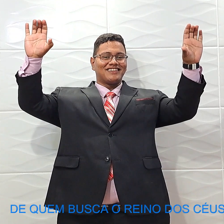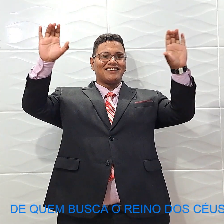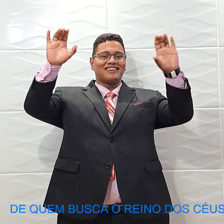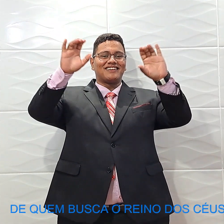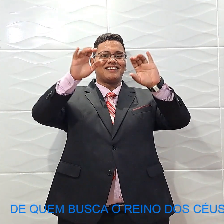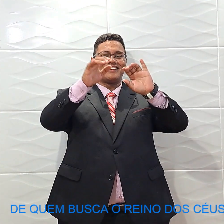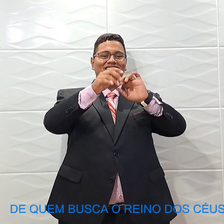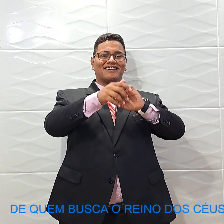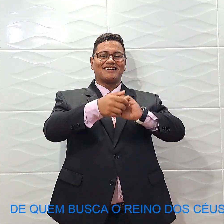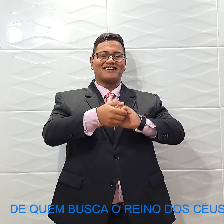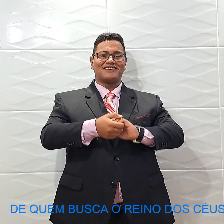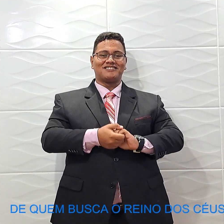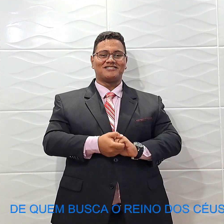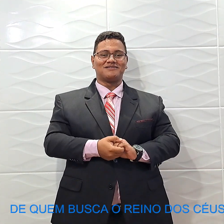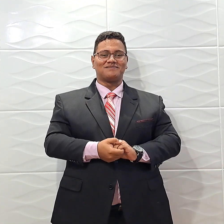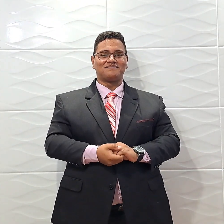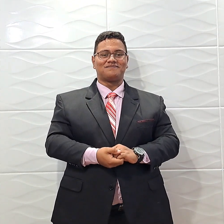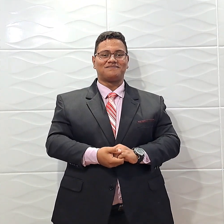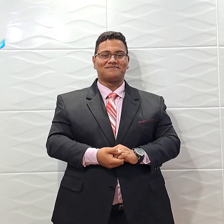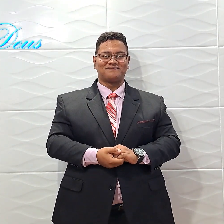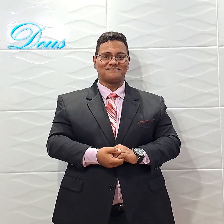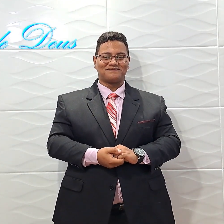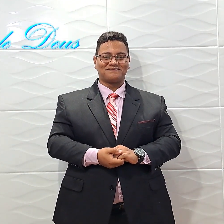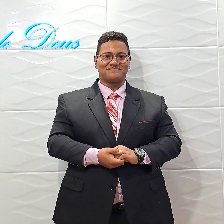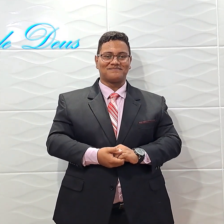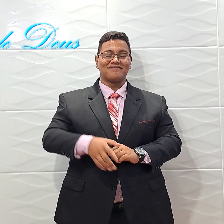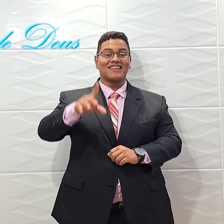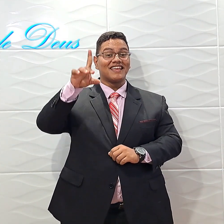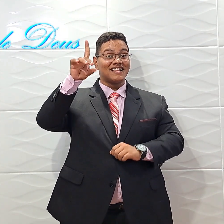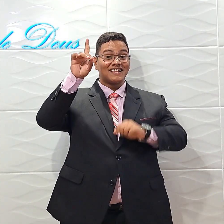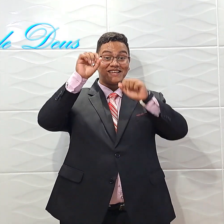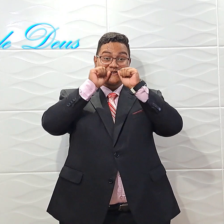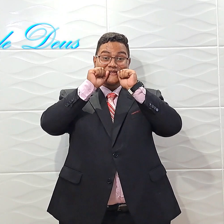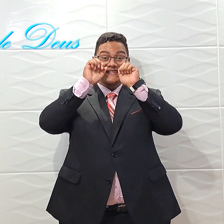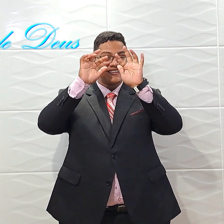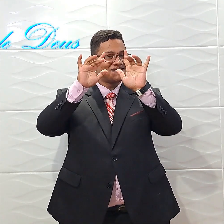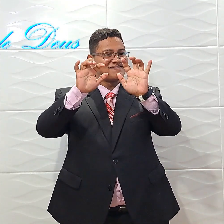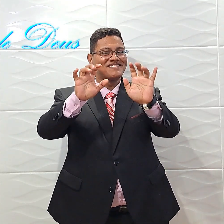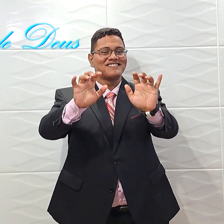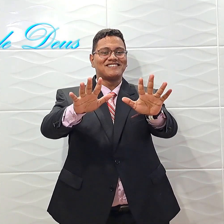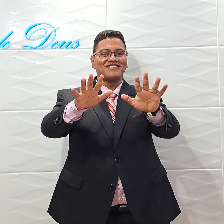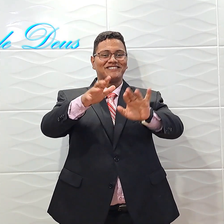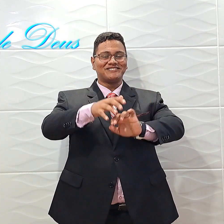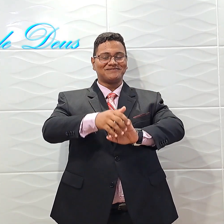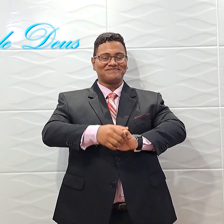céus A rocha celestial Cristo, o Filho de A rocha é Cristo, o Filho